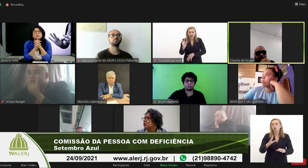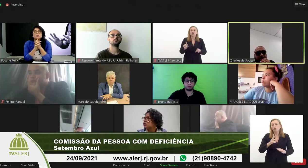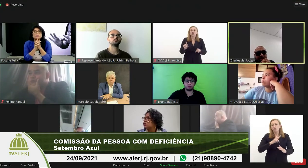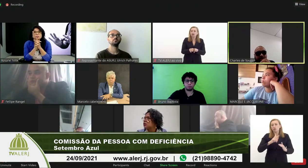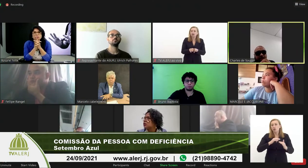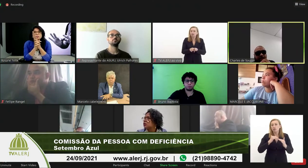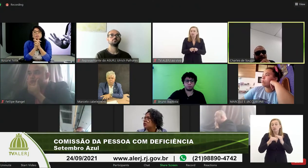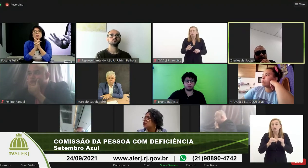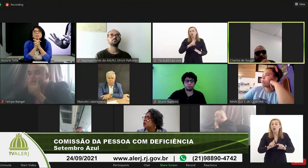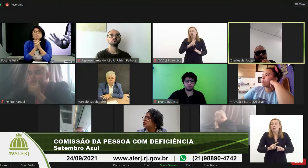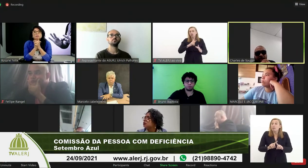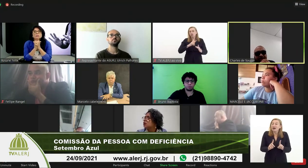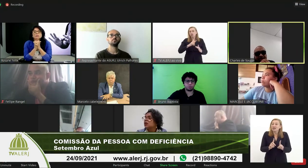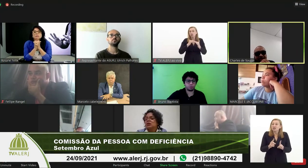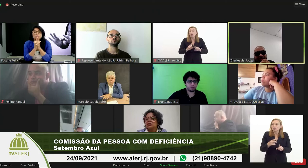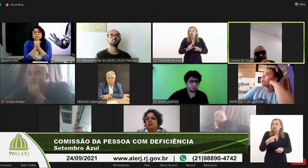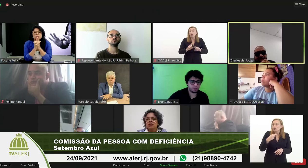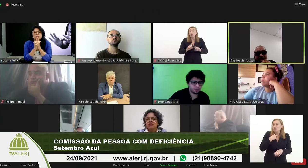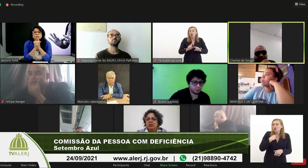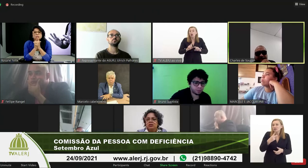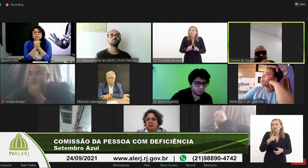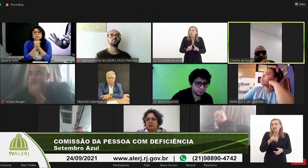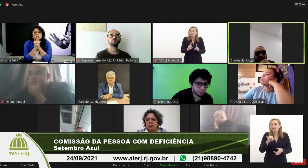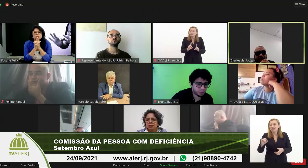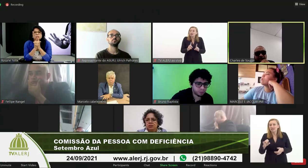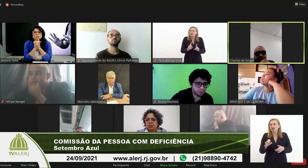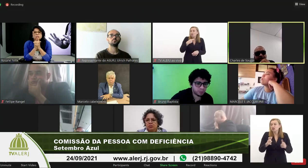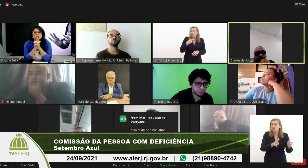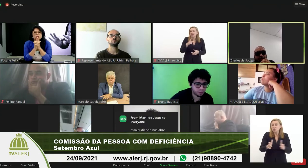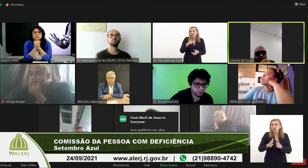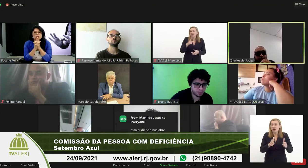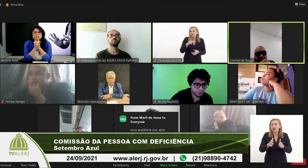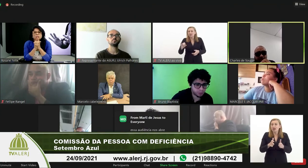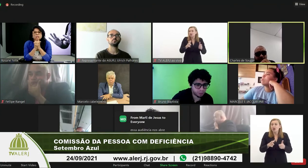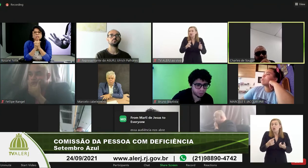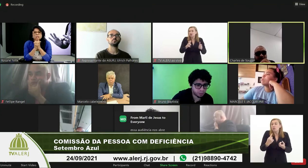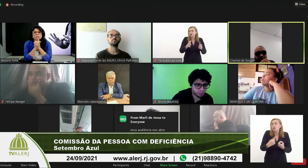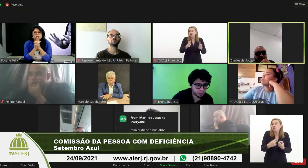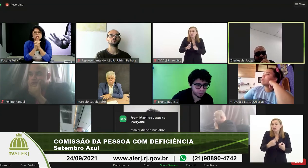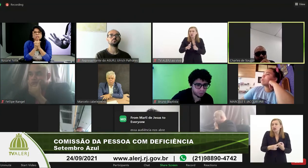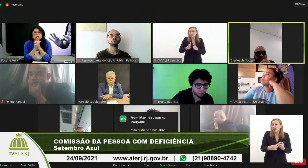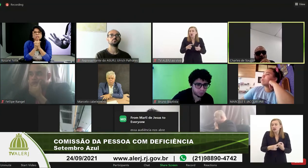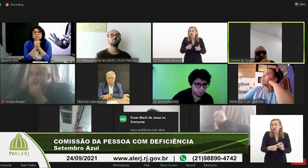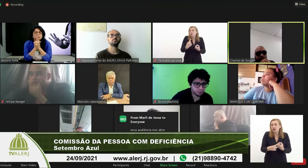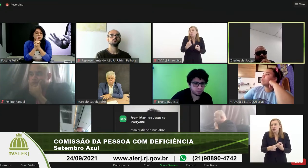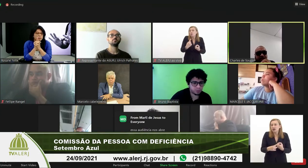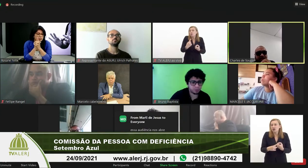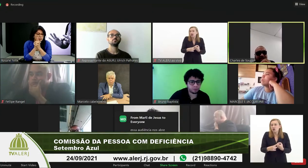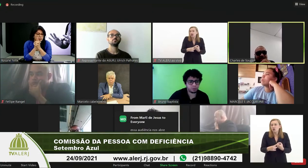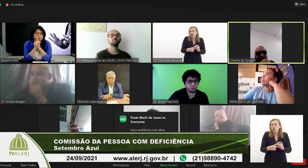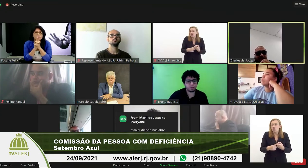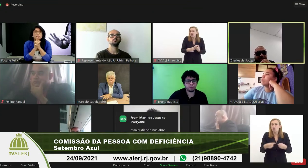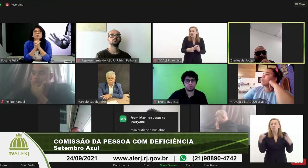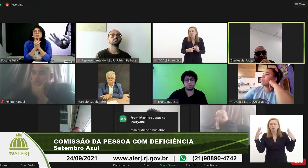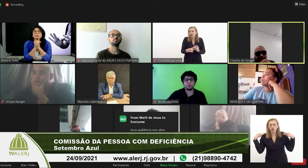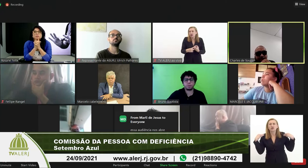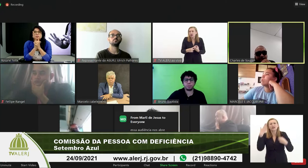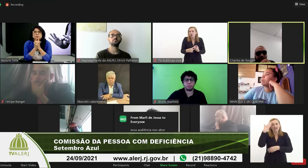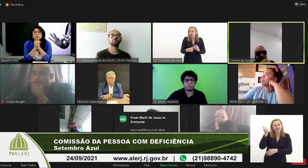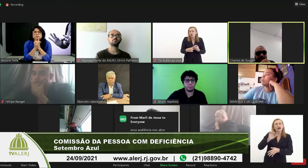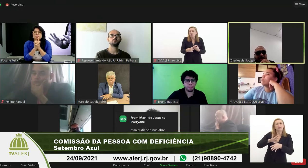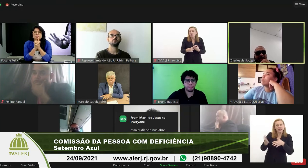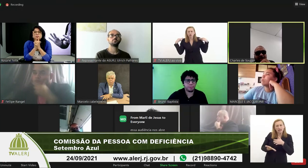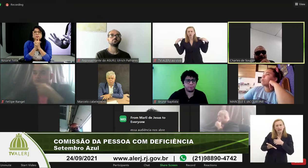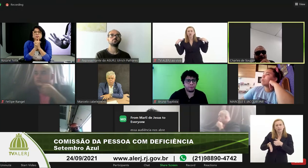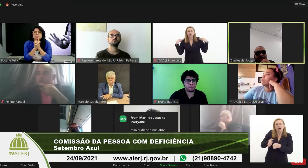mas não podemos colocar o símbolo de acessibilidade nesses locais porque indago o motorista sabe Libras para poder